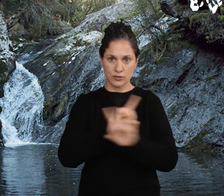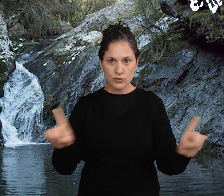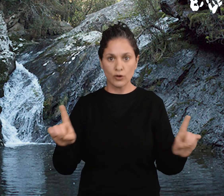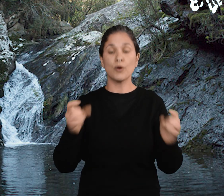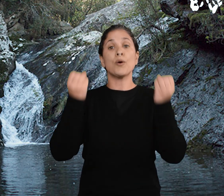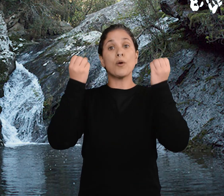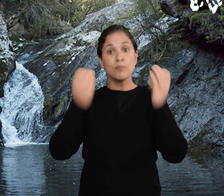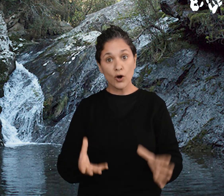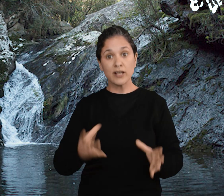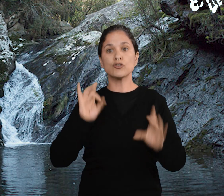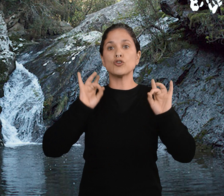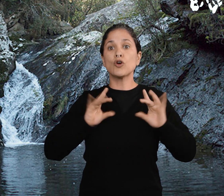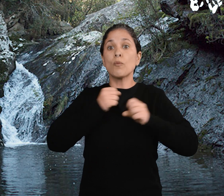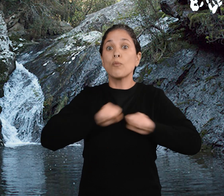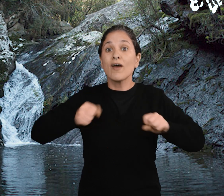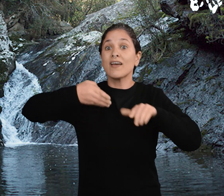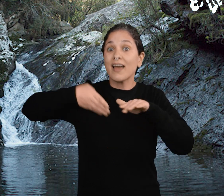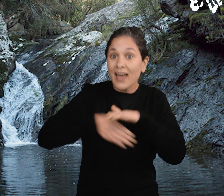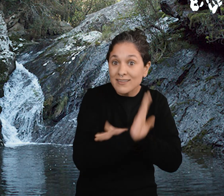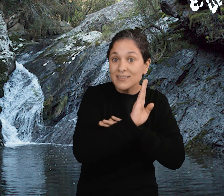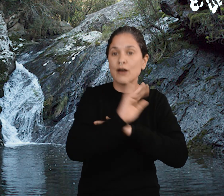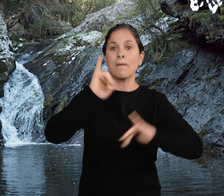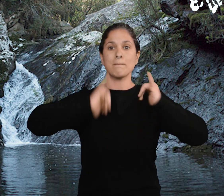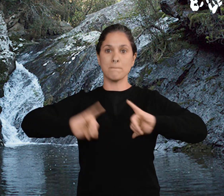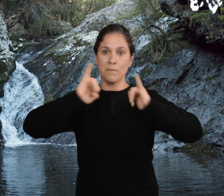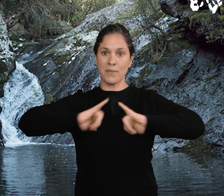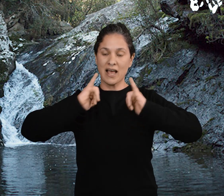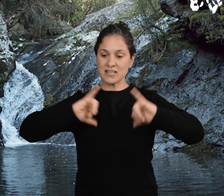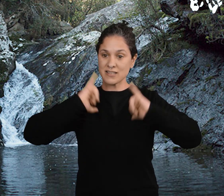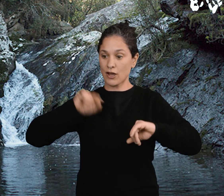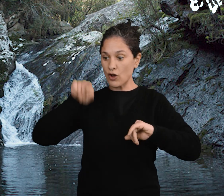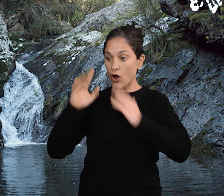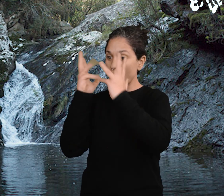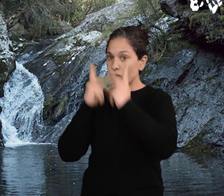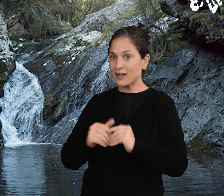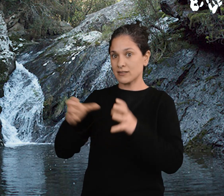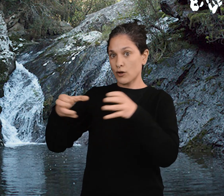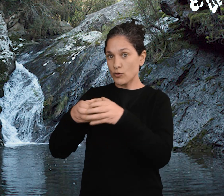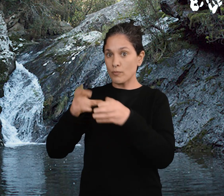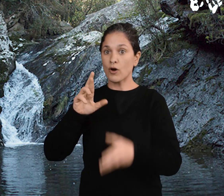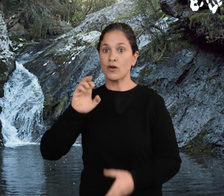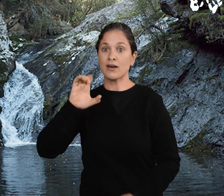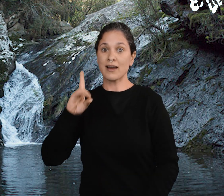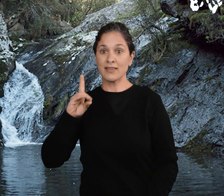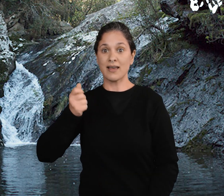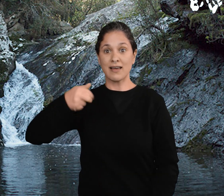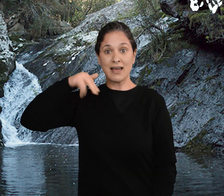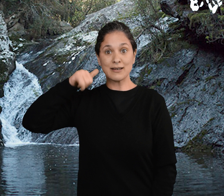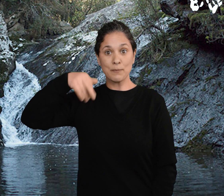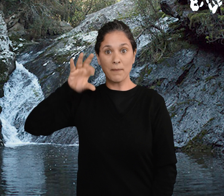Por eso, solo se puede entrar con los paseos programados por Red Ánimas, que anuncian en su Facebook. Gracias por